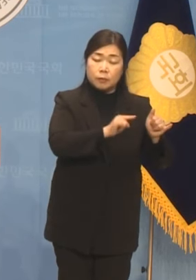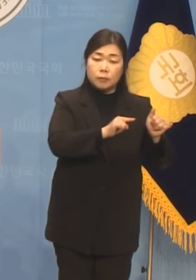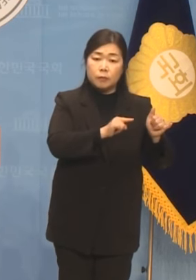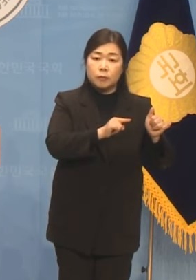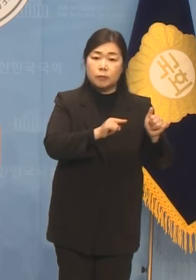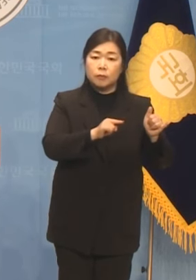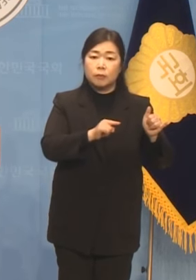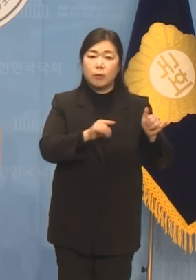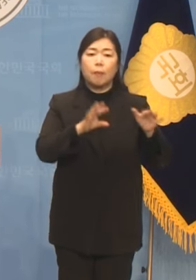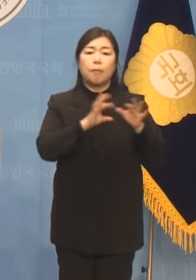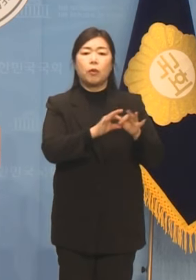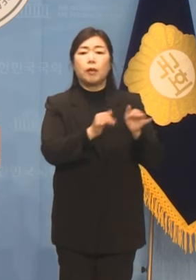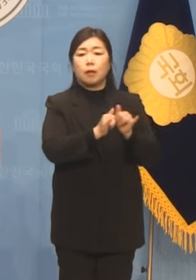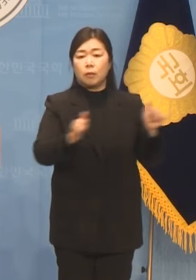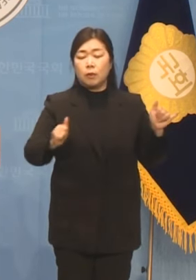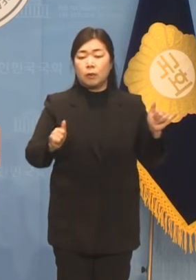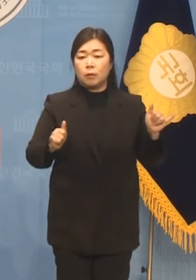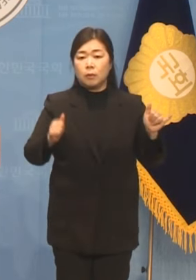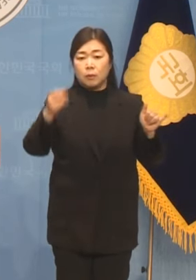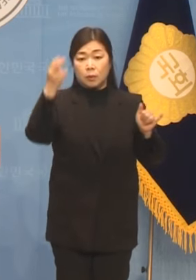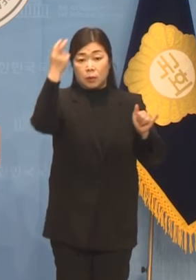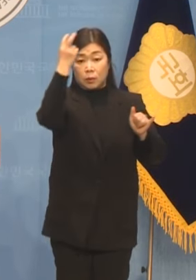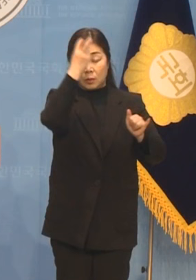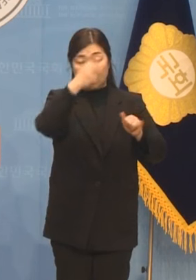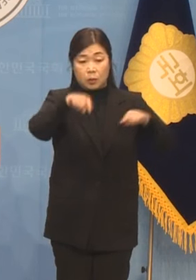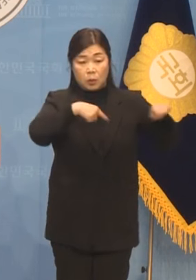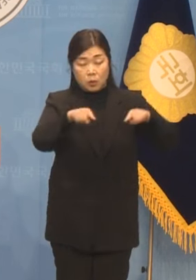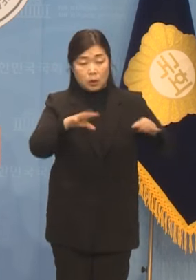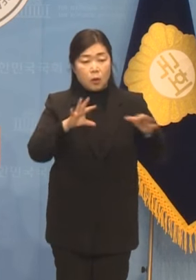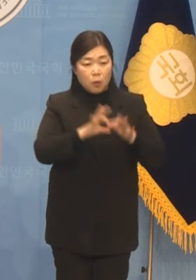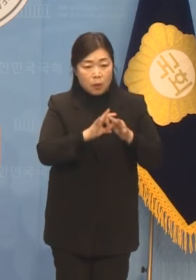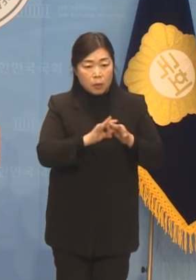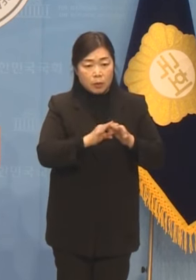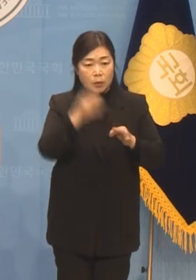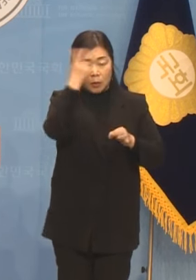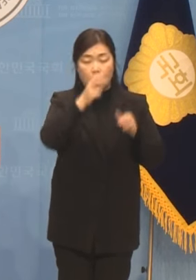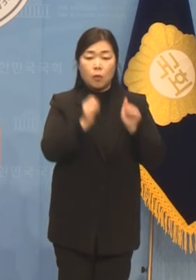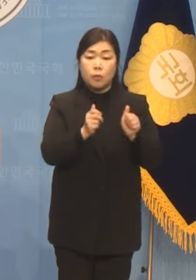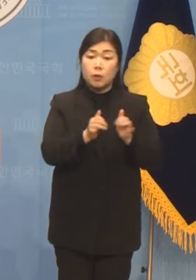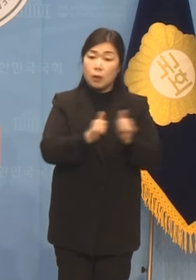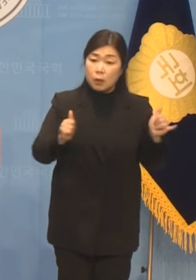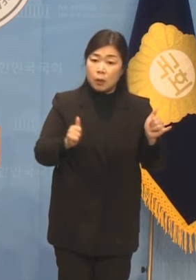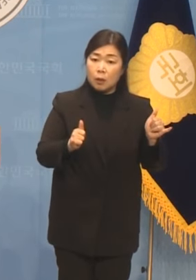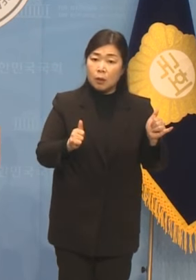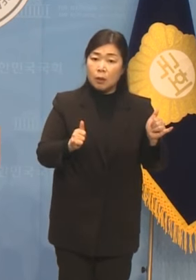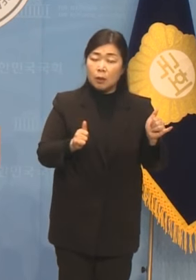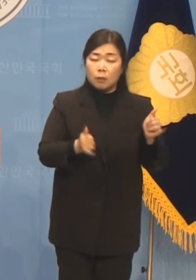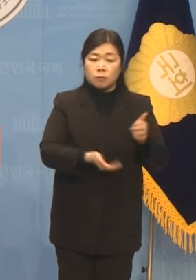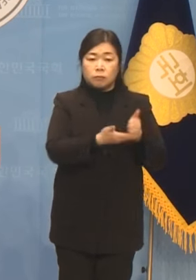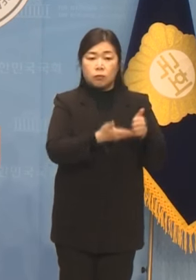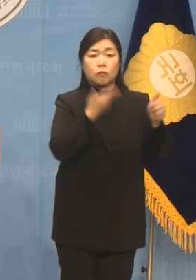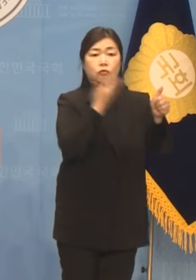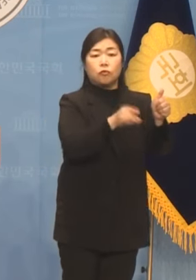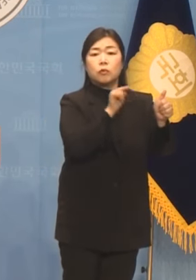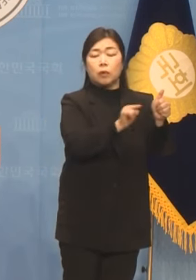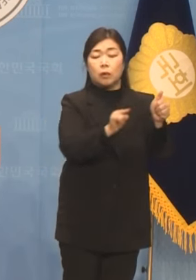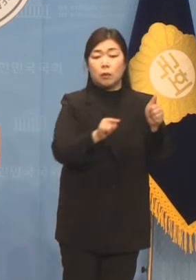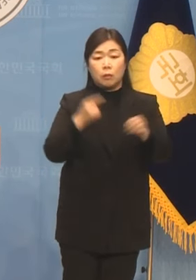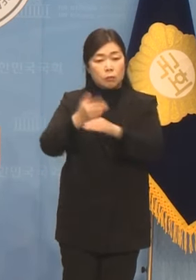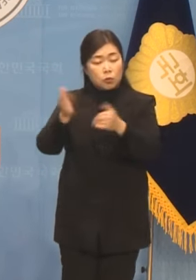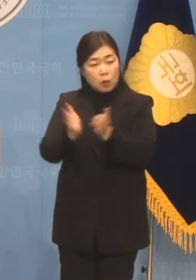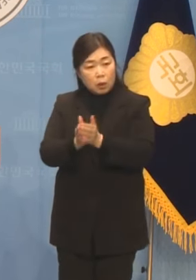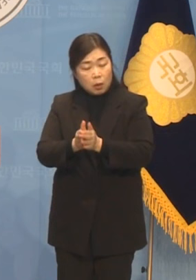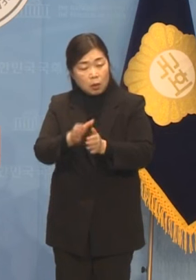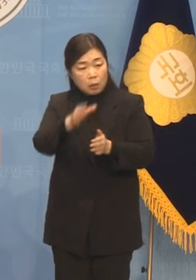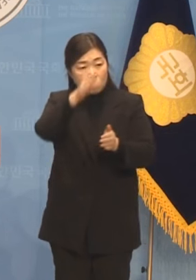정치검사 줄공천을 민주당도 함께 동조하고 있는 것으로 검사독재정권을